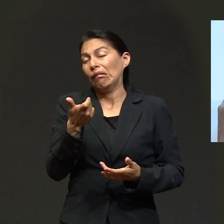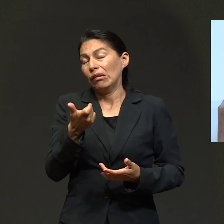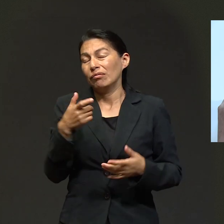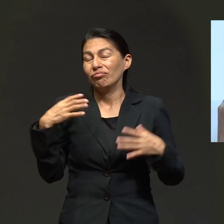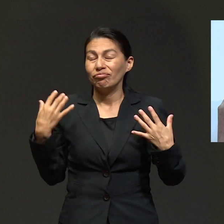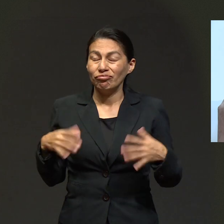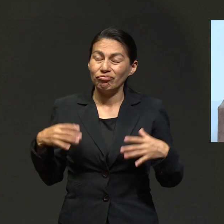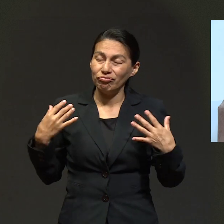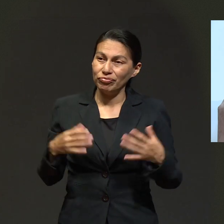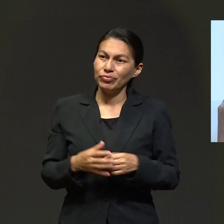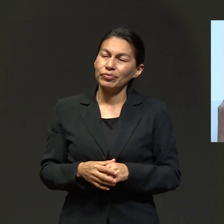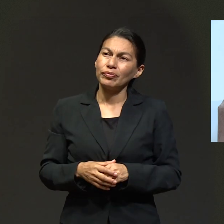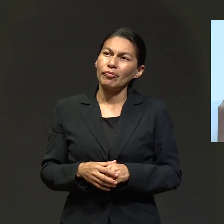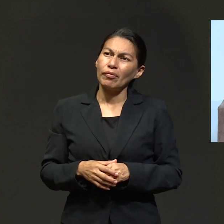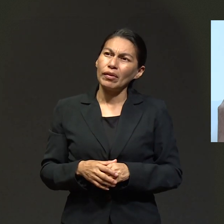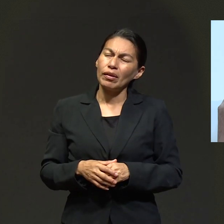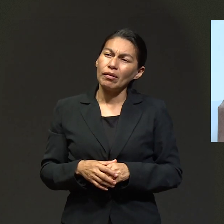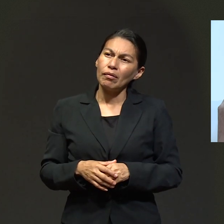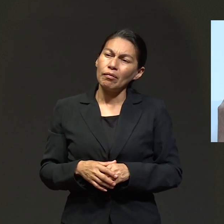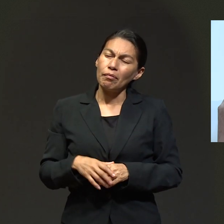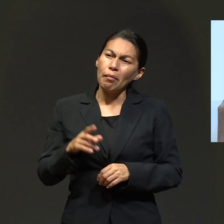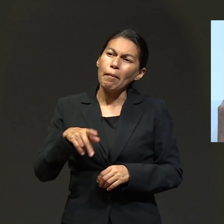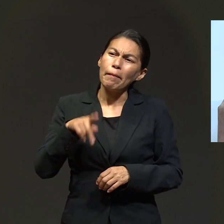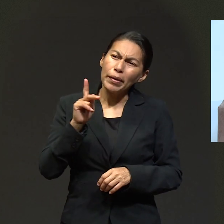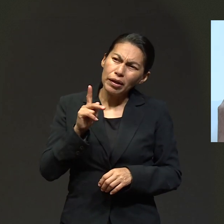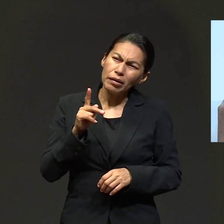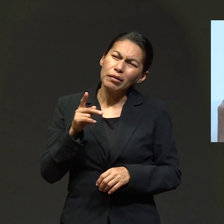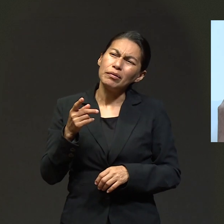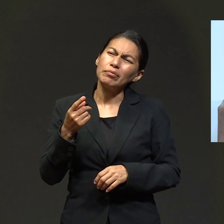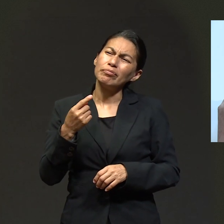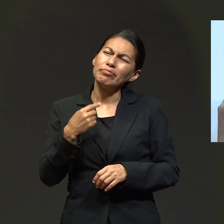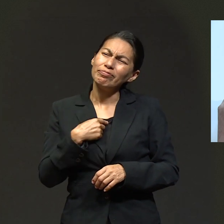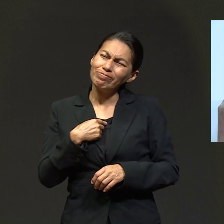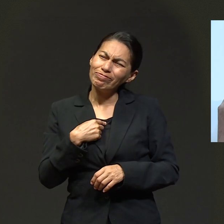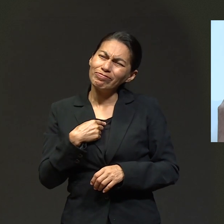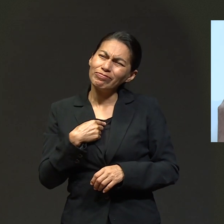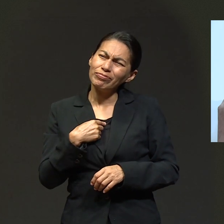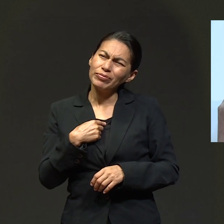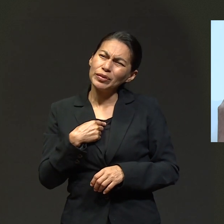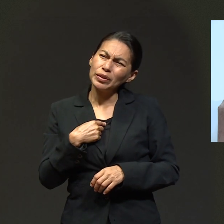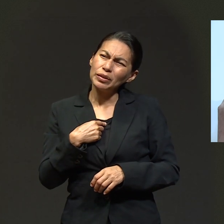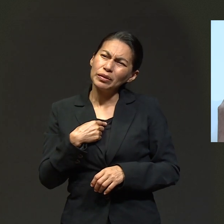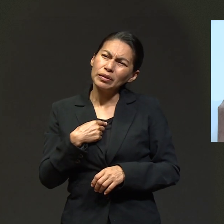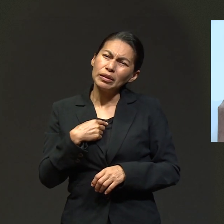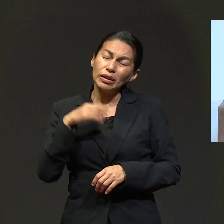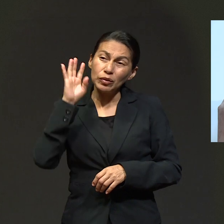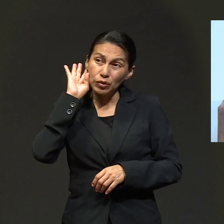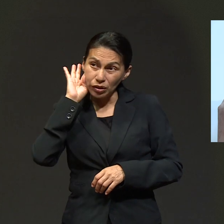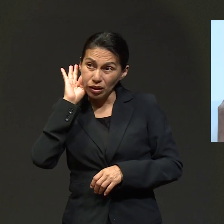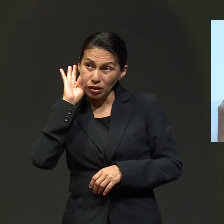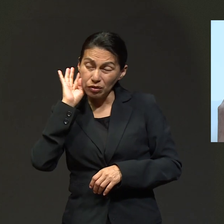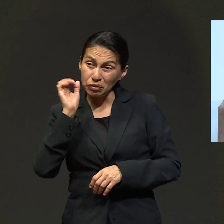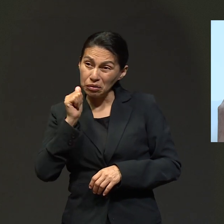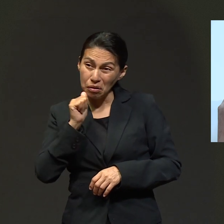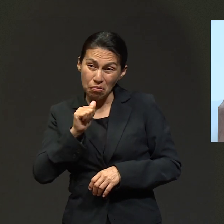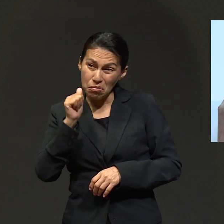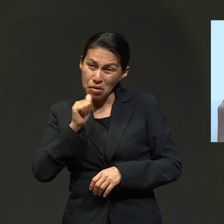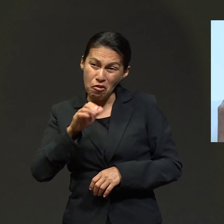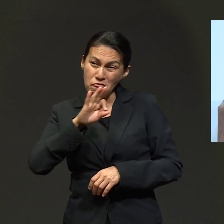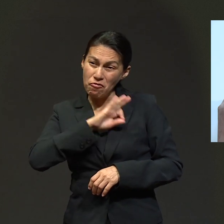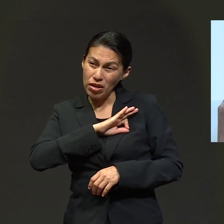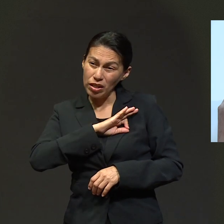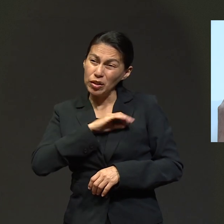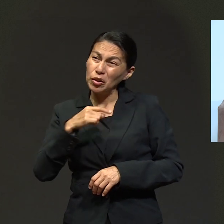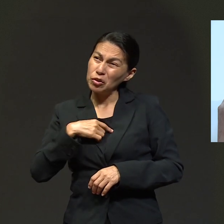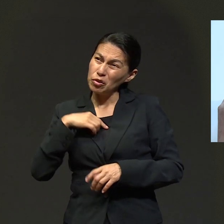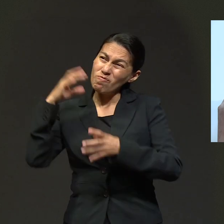complicó definitivamente hablando económicamente. Pero yo siempre he escuchado de que tenemos